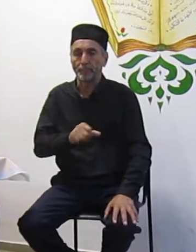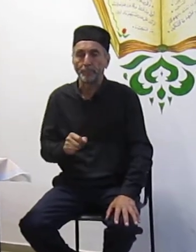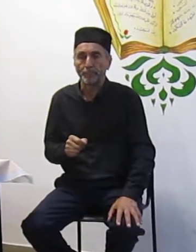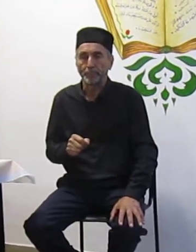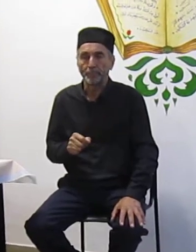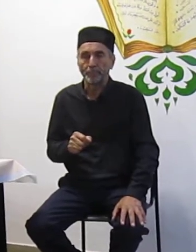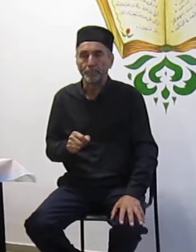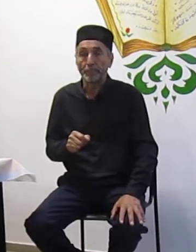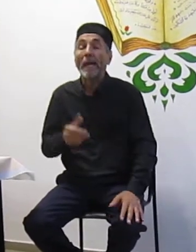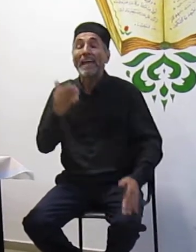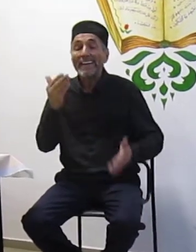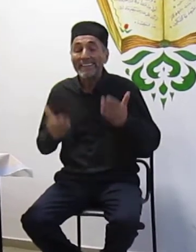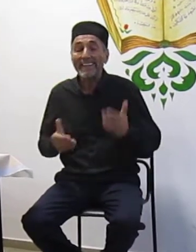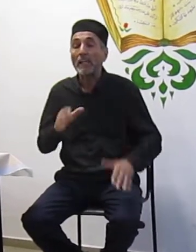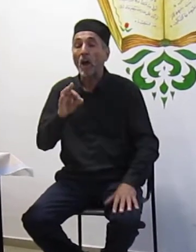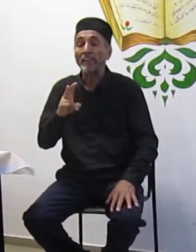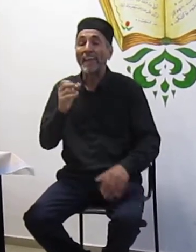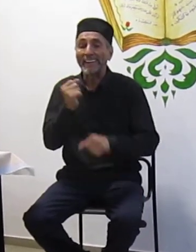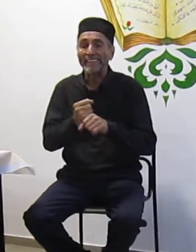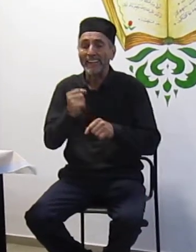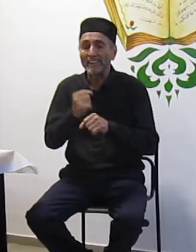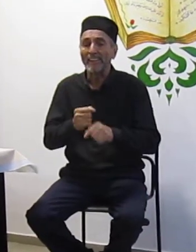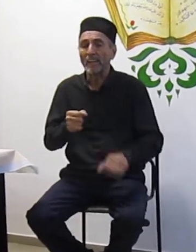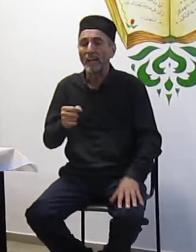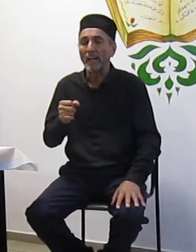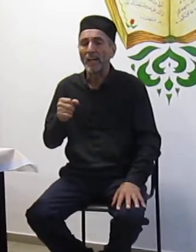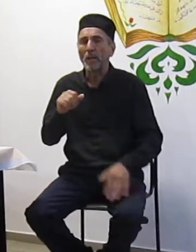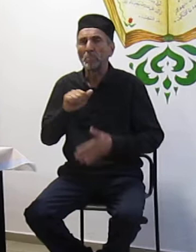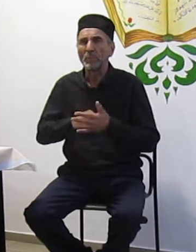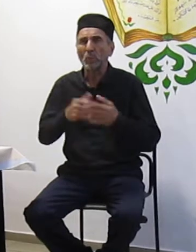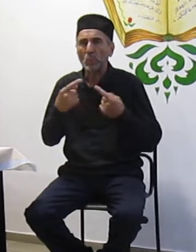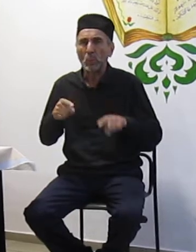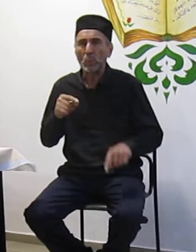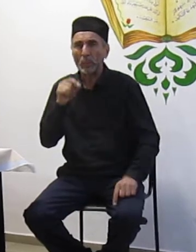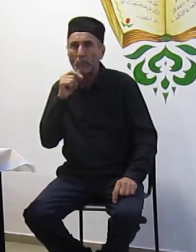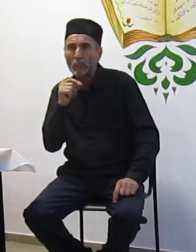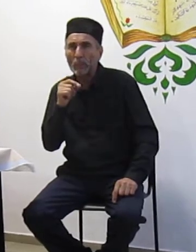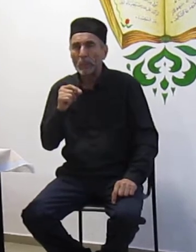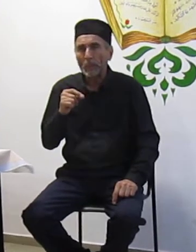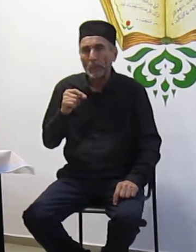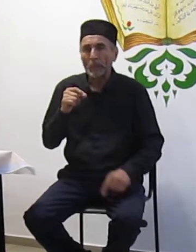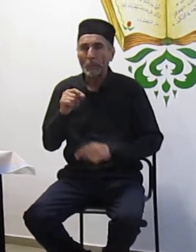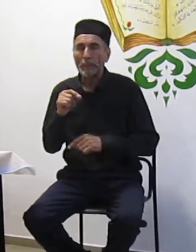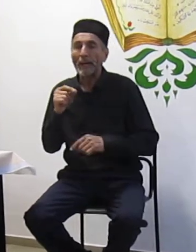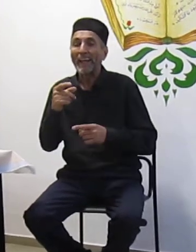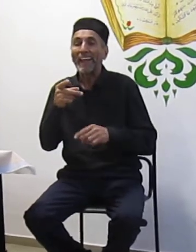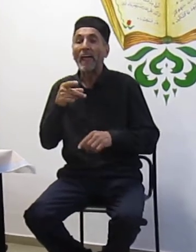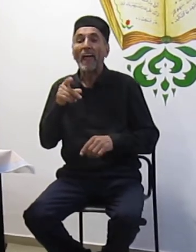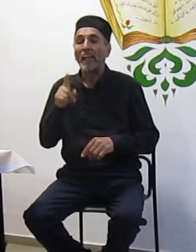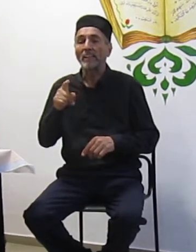Если же она делает это по другой причине, ее это сильно будет изматывать.